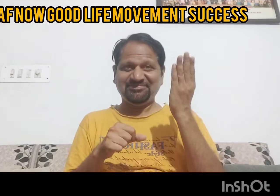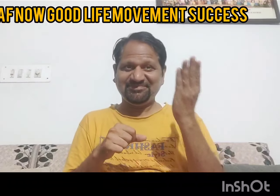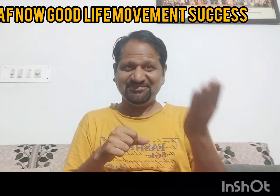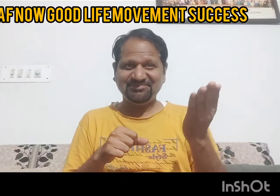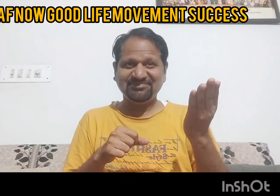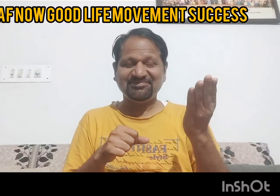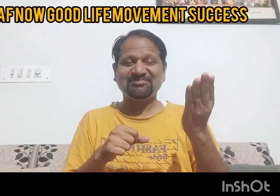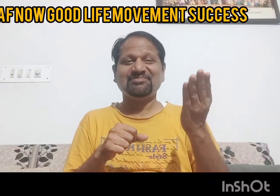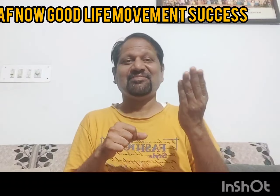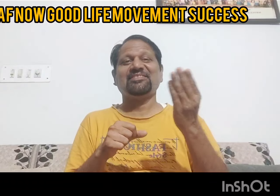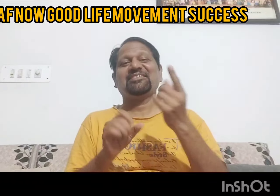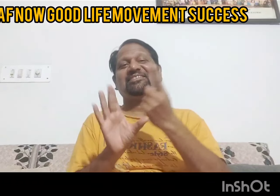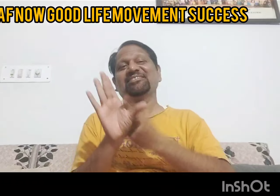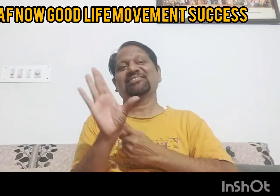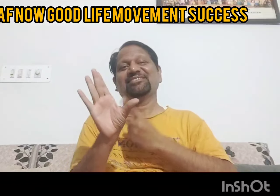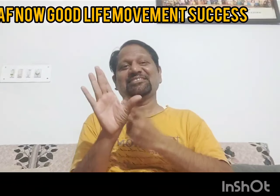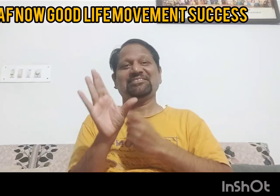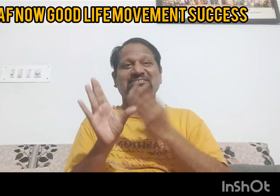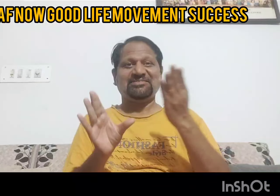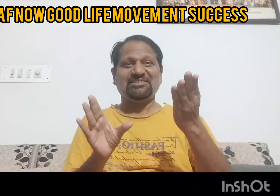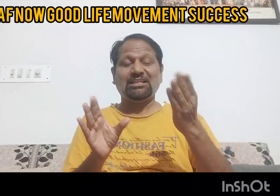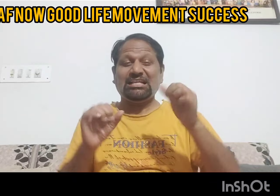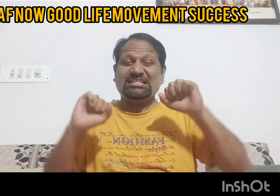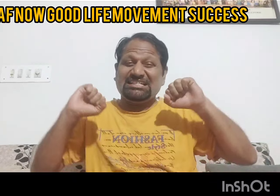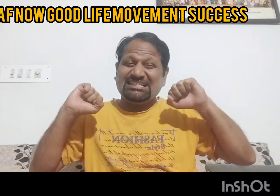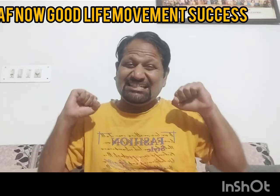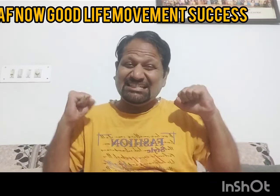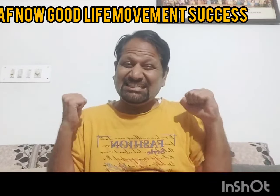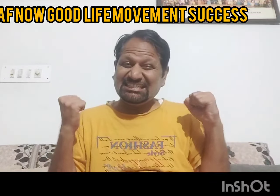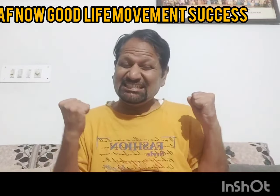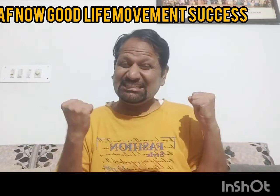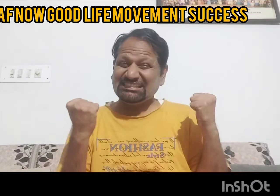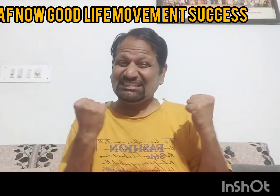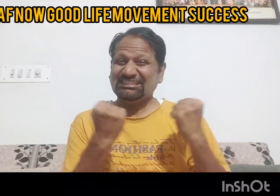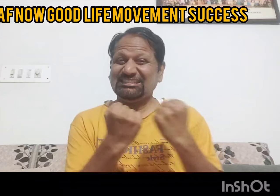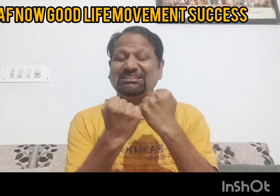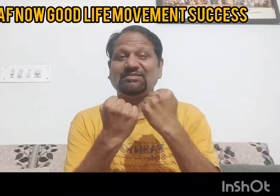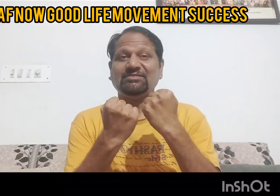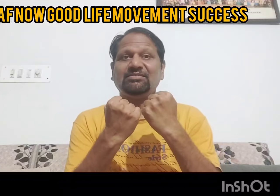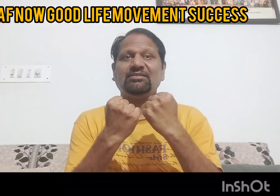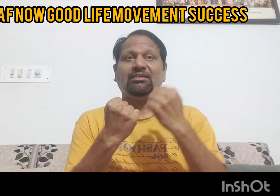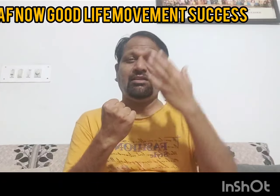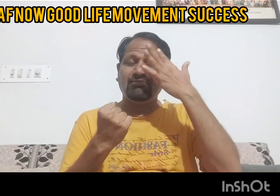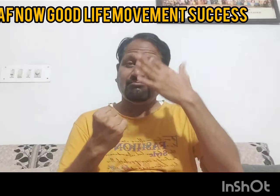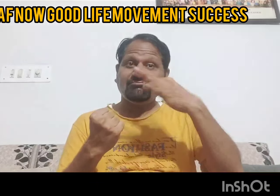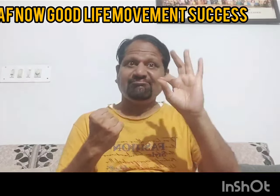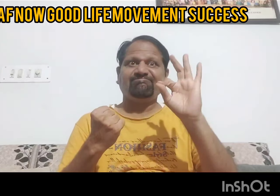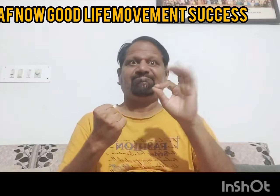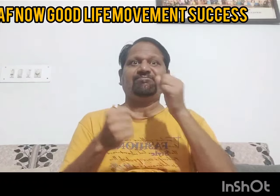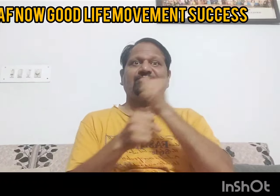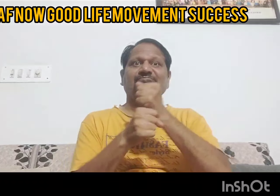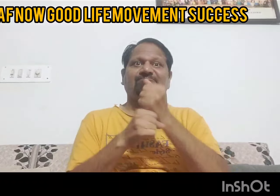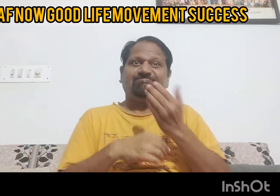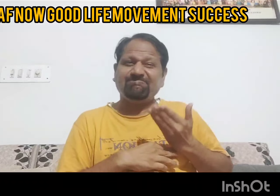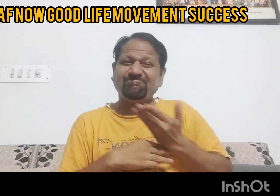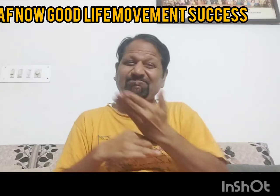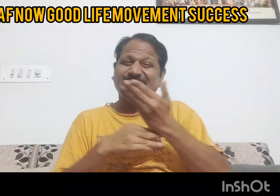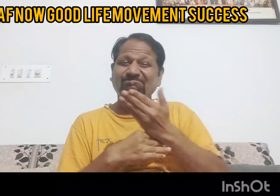सतीश गोतम और सनी कचेर को उन्होंने लगातार पूरी मेहनत से प्रयास किया और